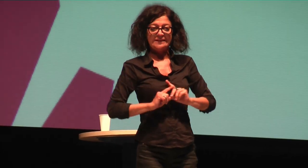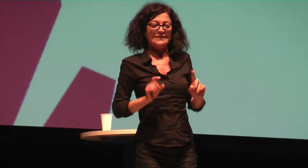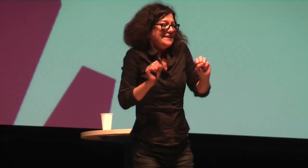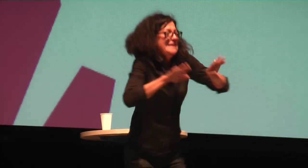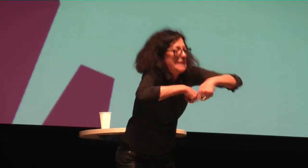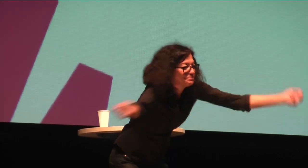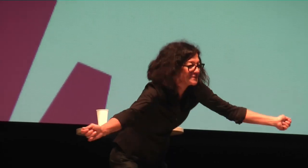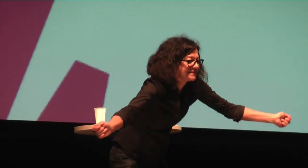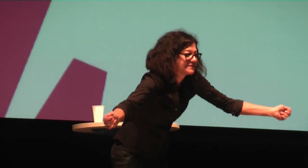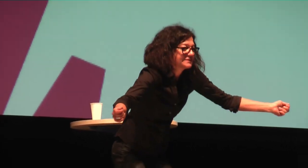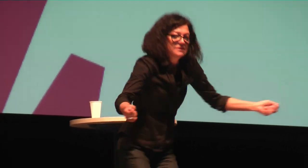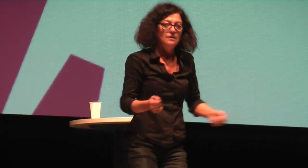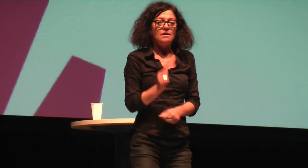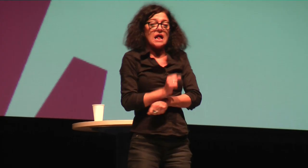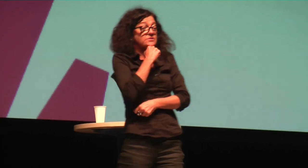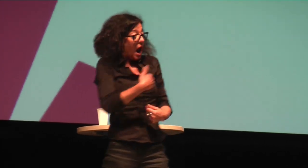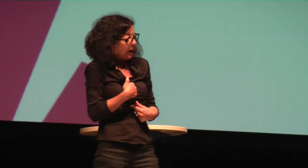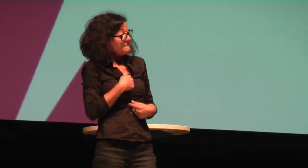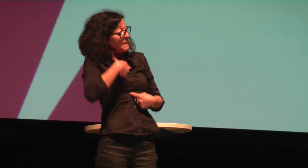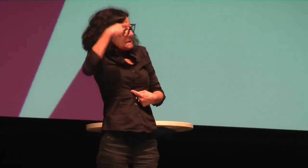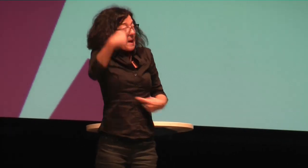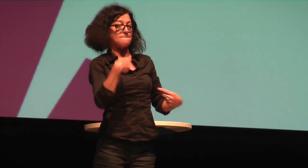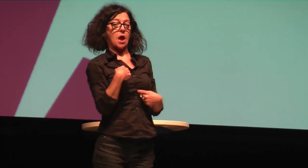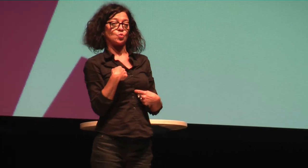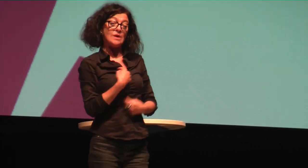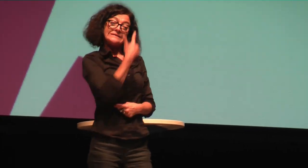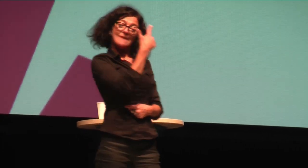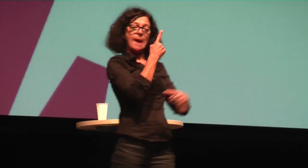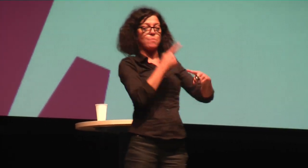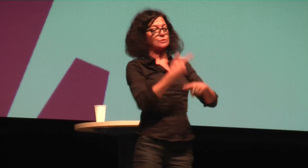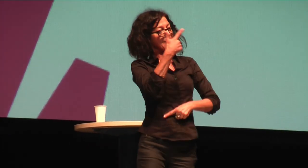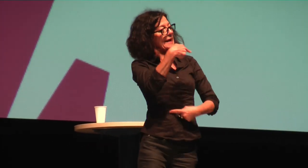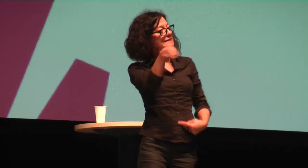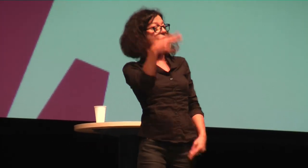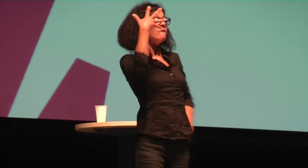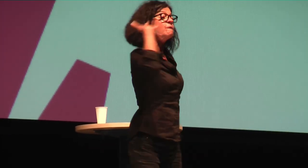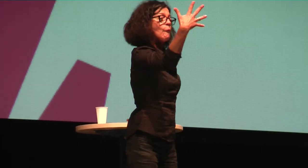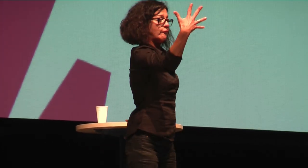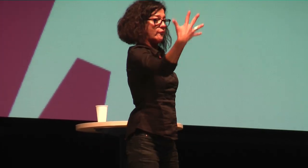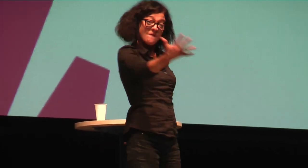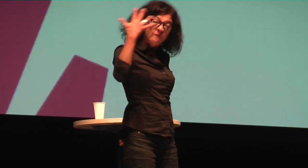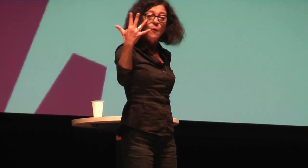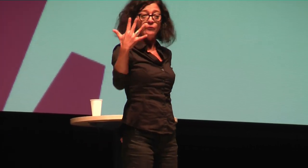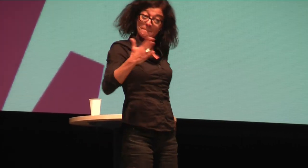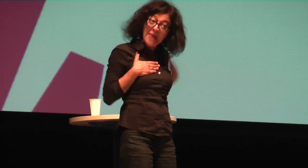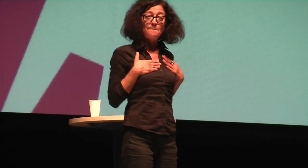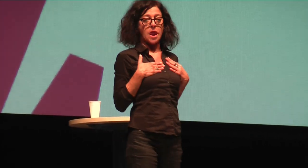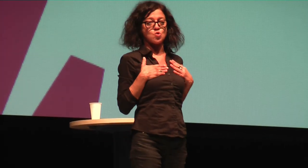meine Meinung falsch ist. Man kann nicht sagen, die Meinung ist richtig und die Meinung ist falsch. Es gibt meine